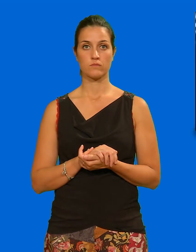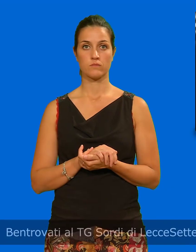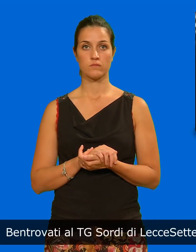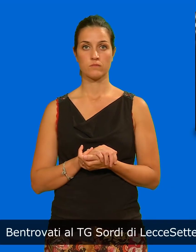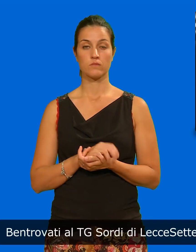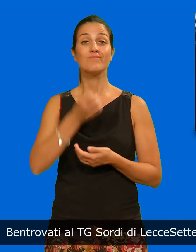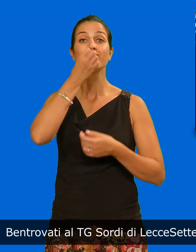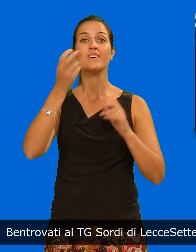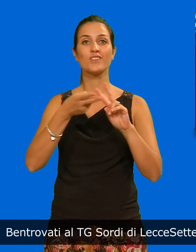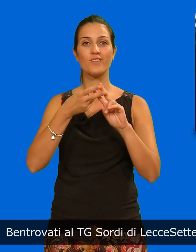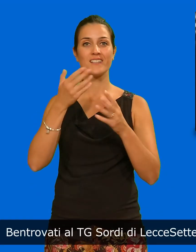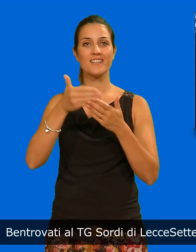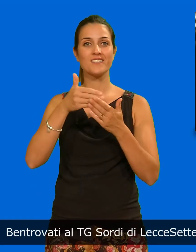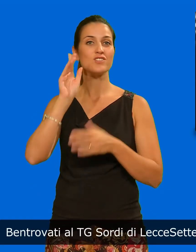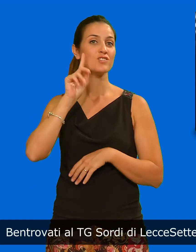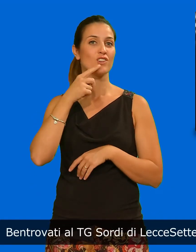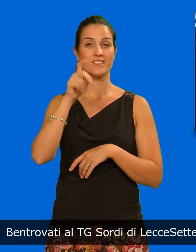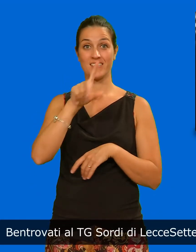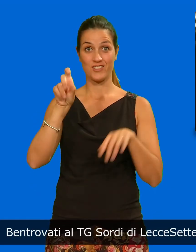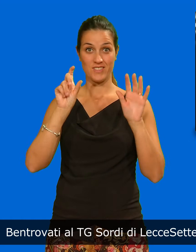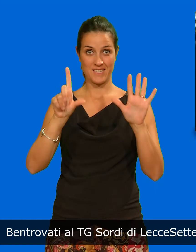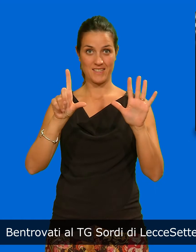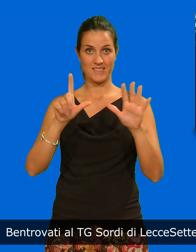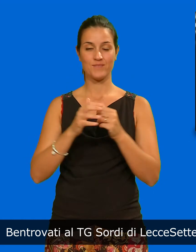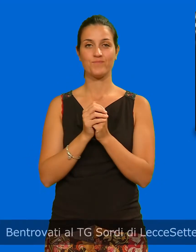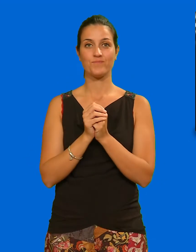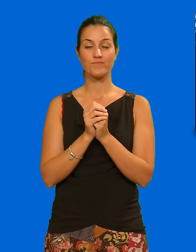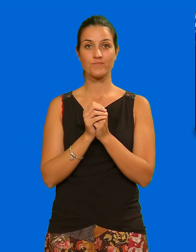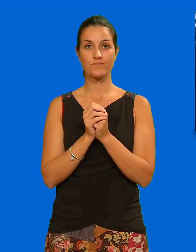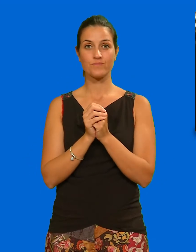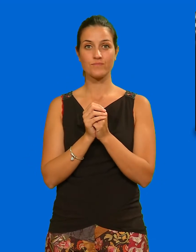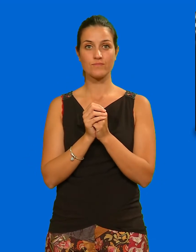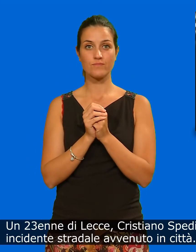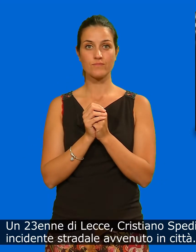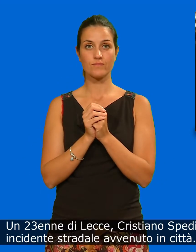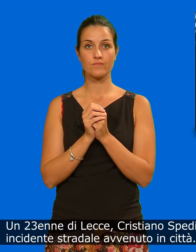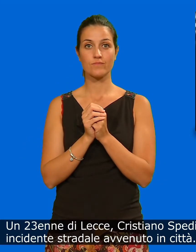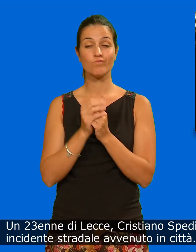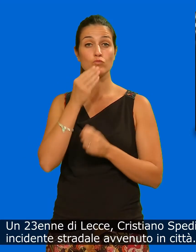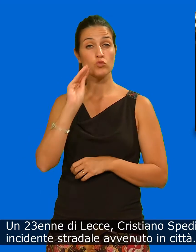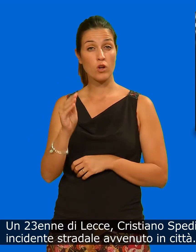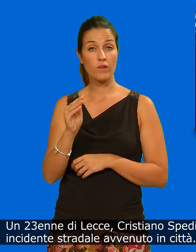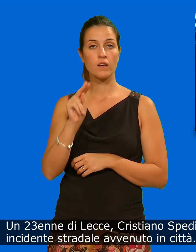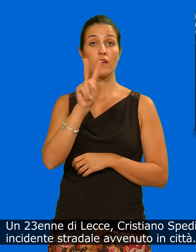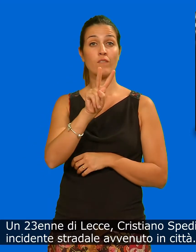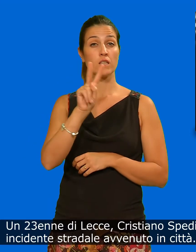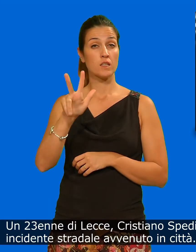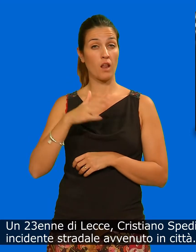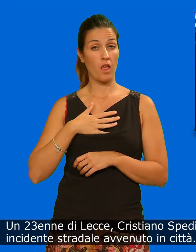ben trovati al tg sordi di lecce 7 un 23enne di lecce cristiano